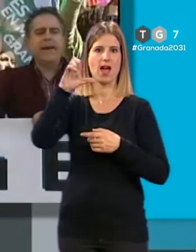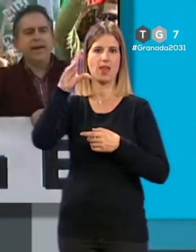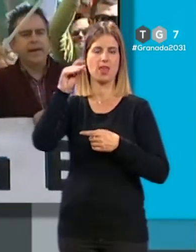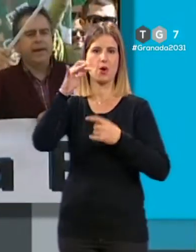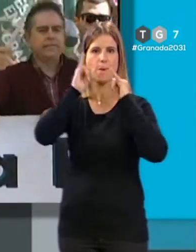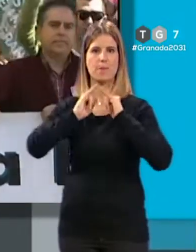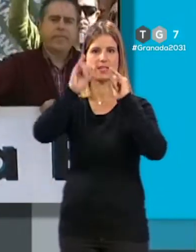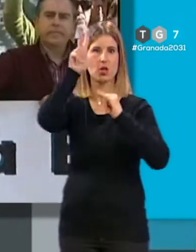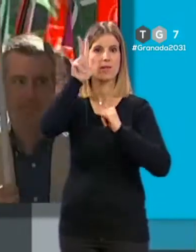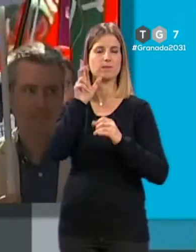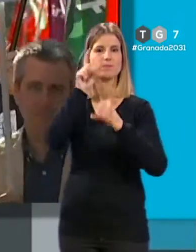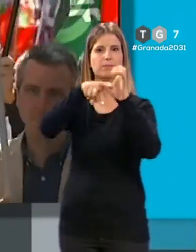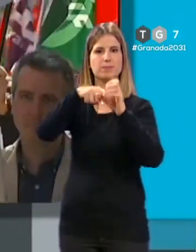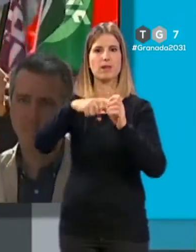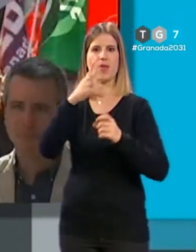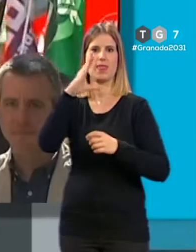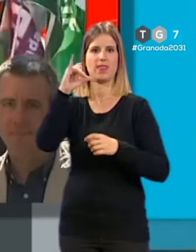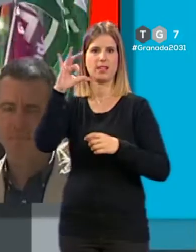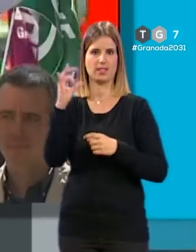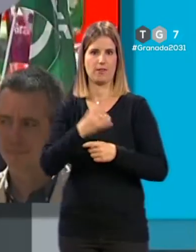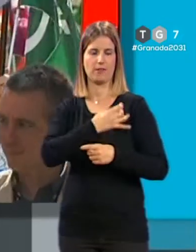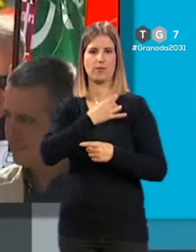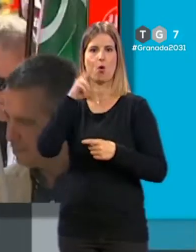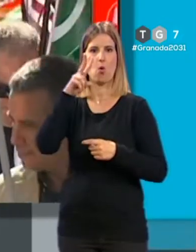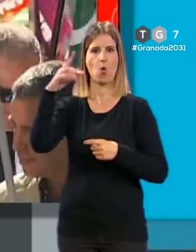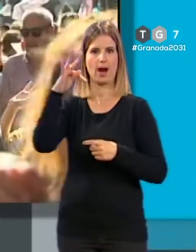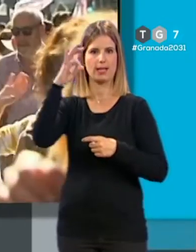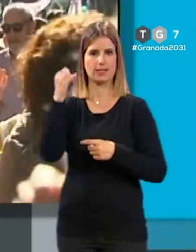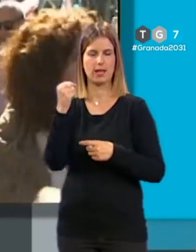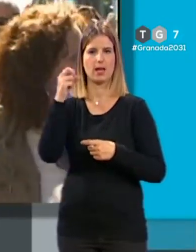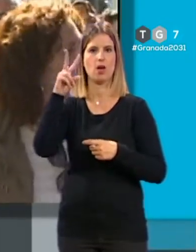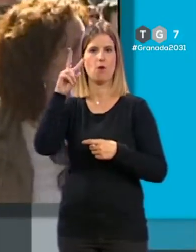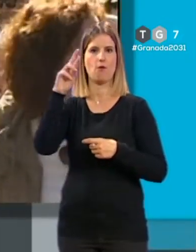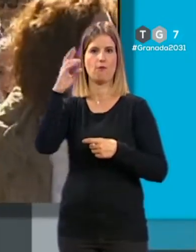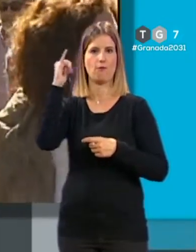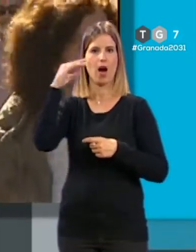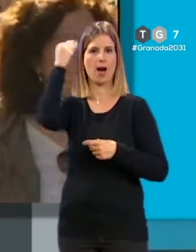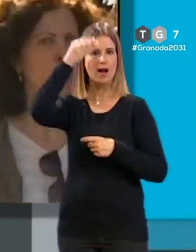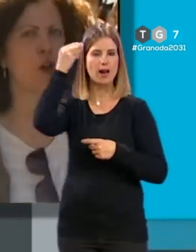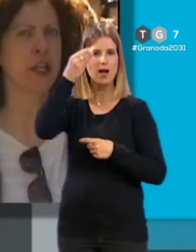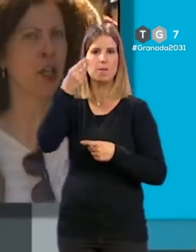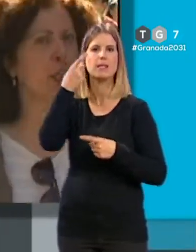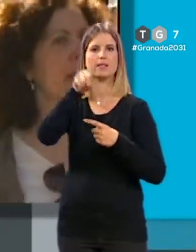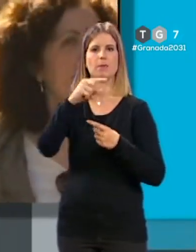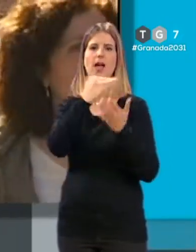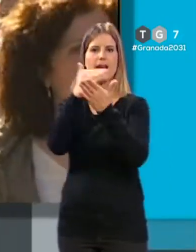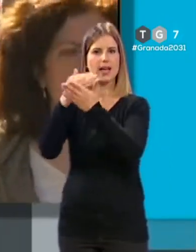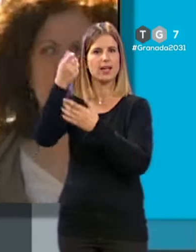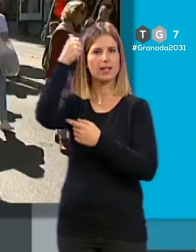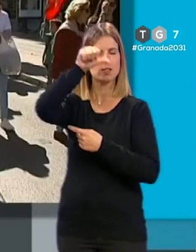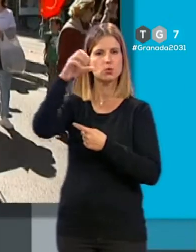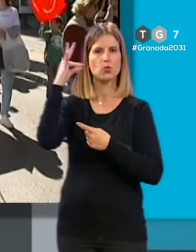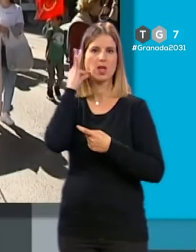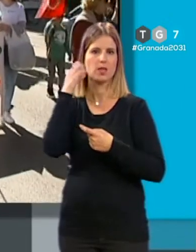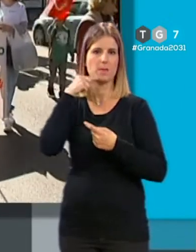participación de CESIF, Comisiones Obreras, UGT, USTEA, Fan Palambra así como el Frente de Estudiantes o Estudiantes en